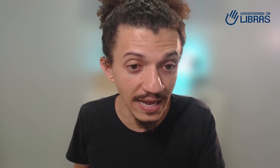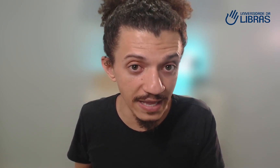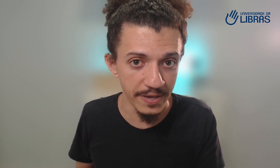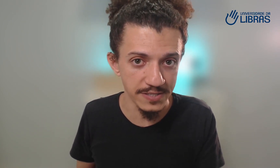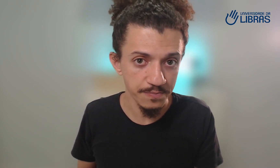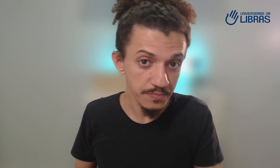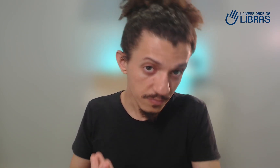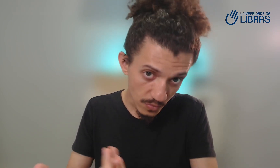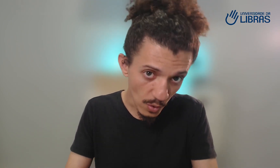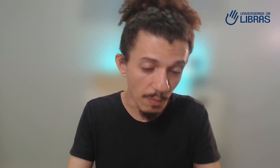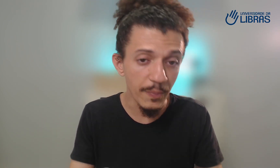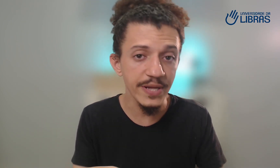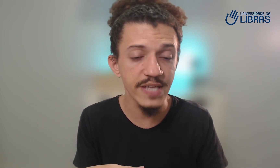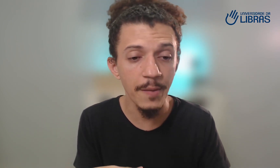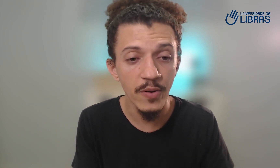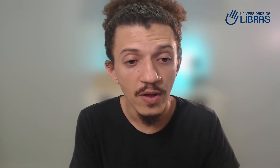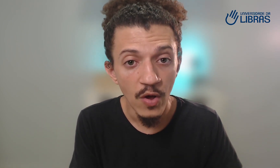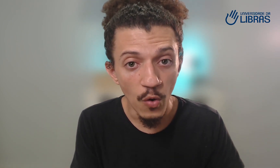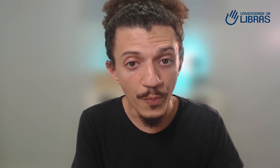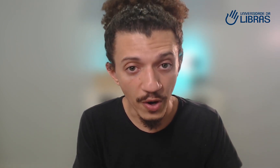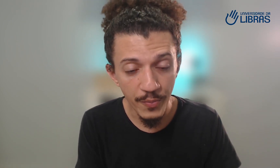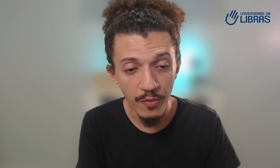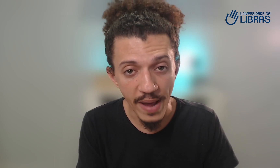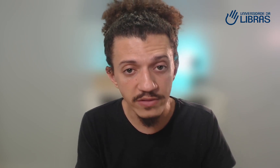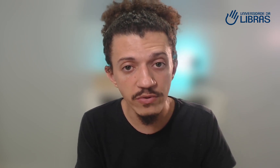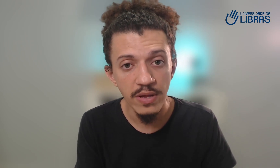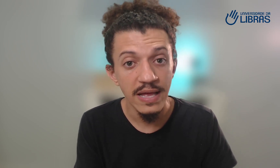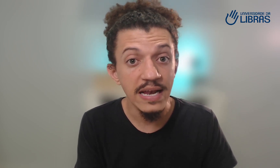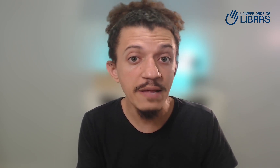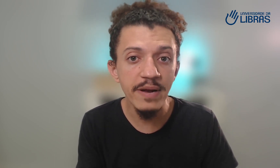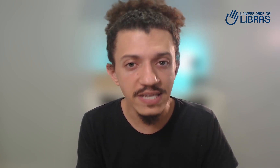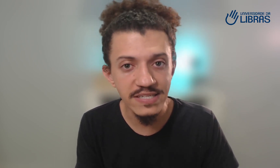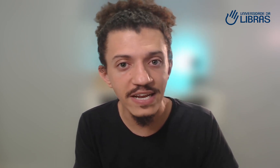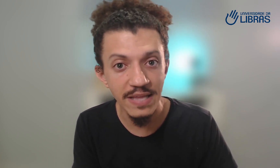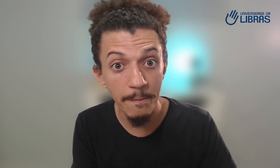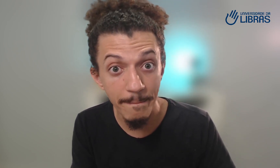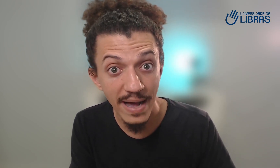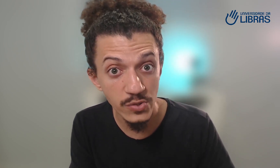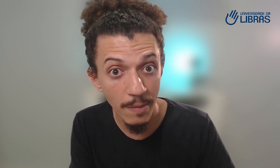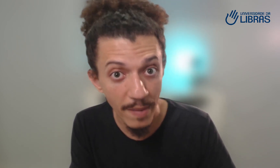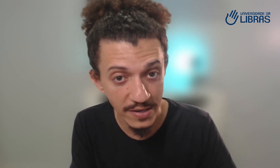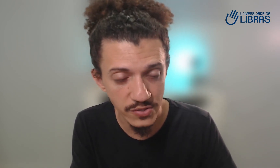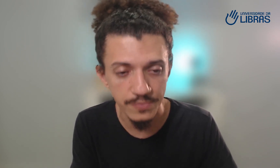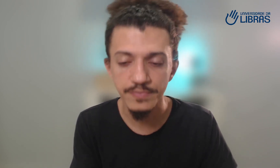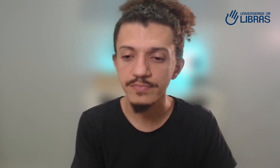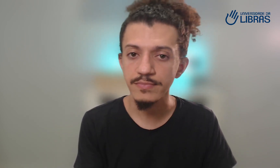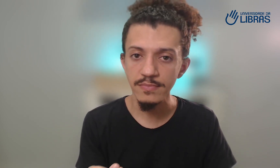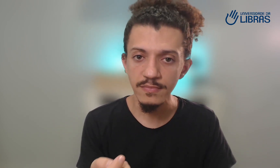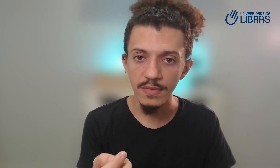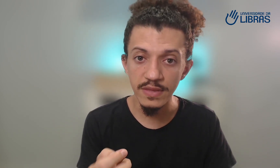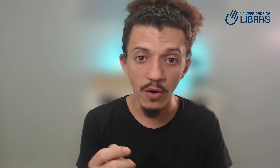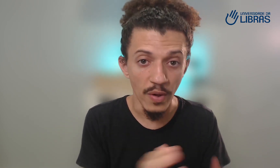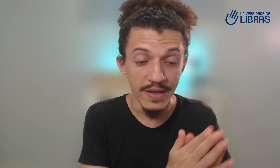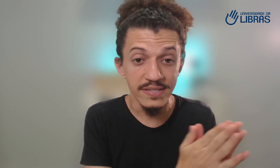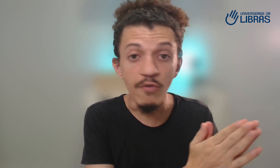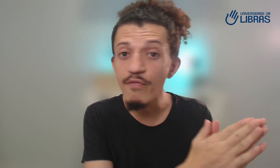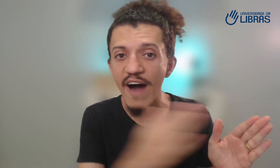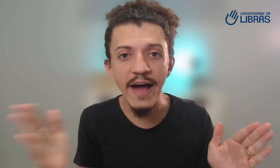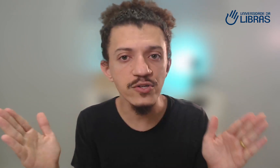na Libras. Como, por exemplo, o próprio método Libras Escrita passo a passo. Então, são vários